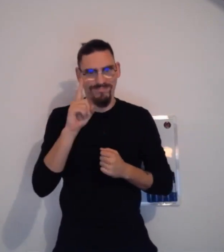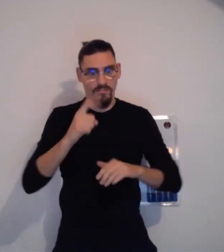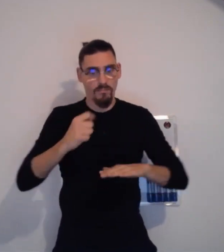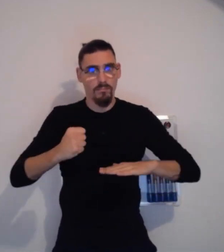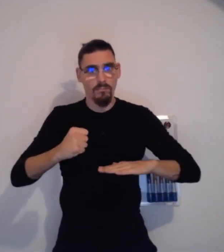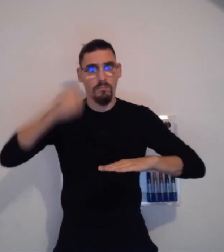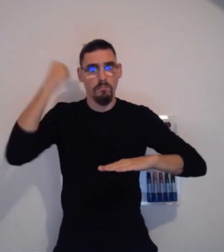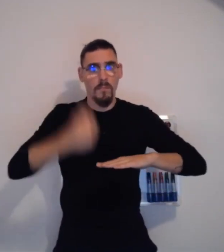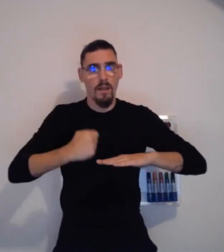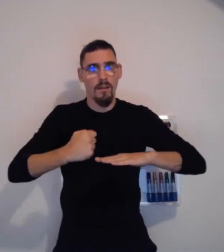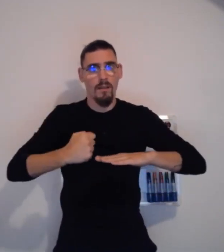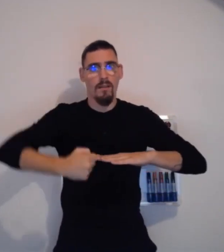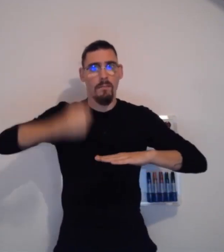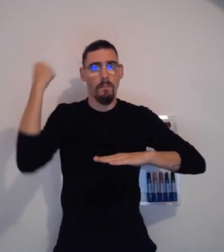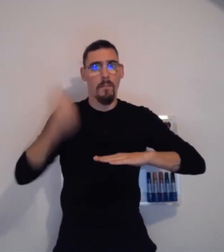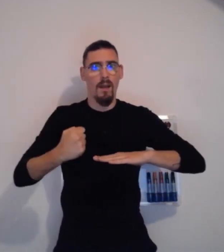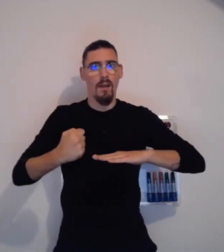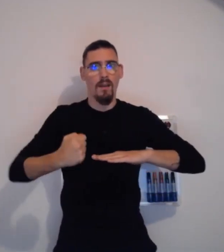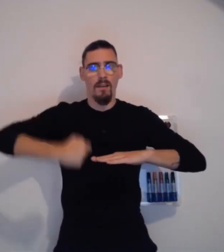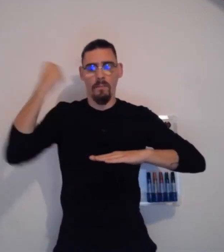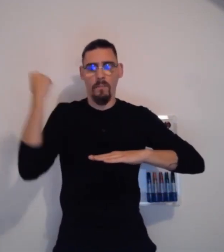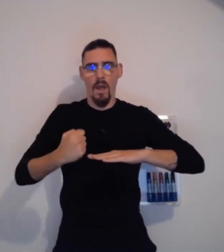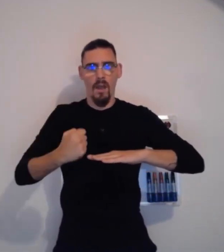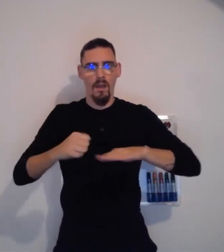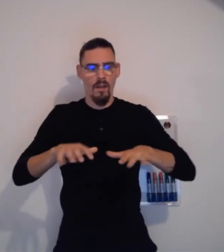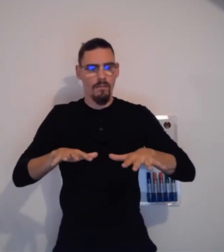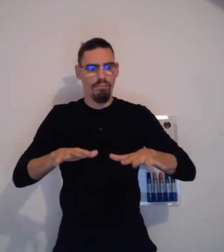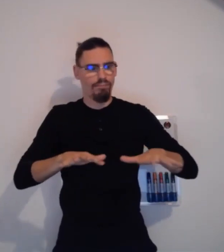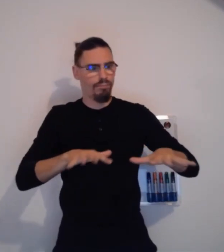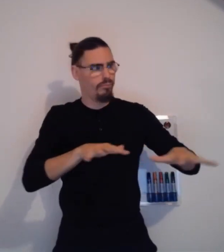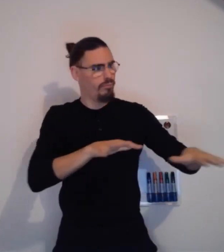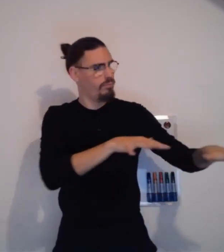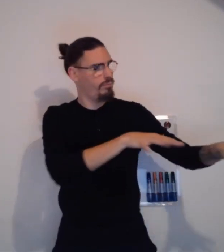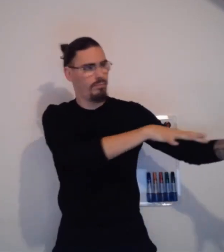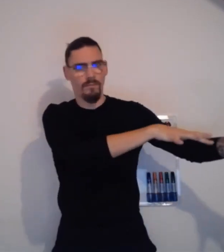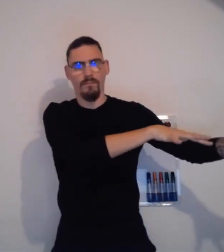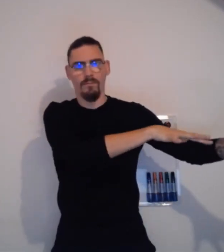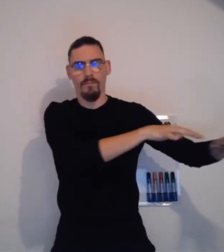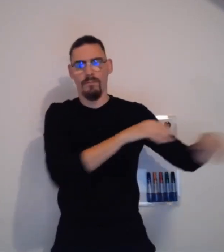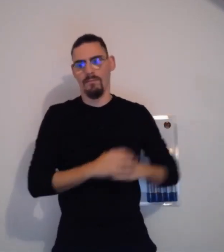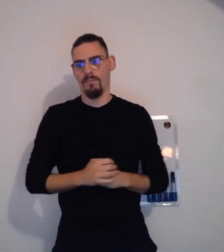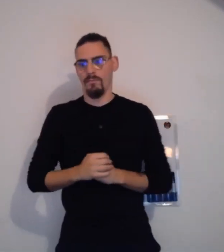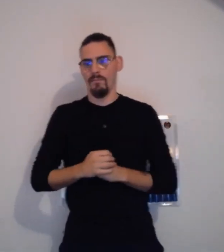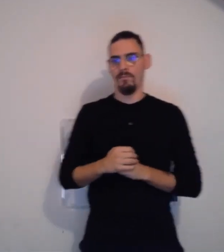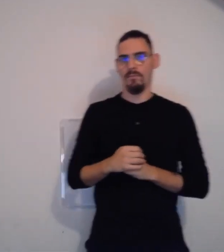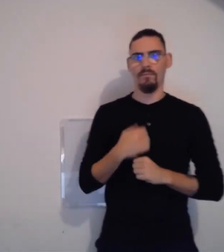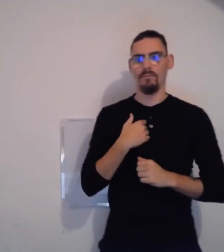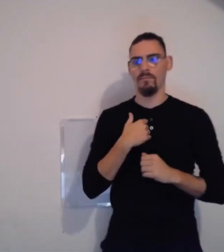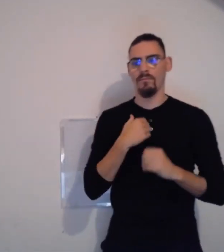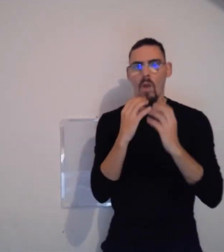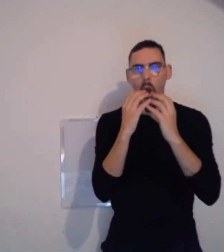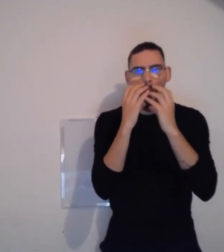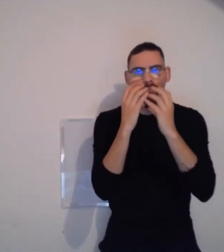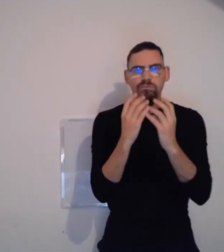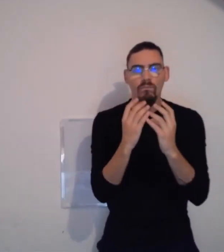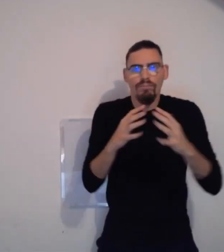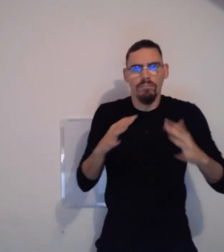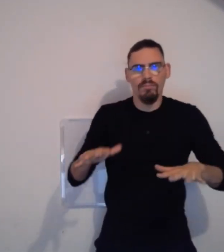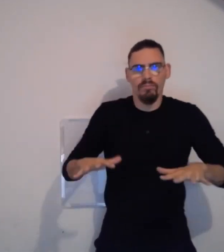Eh bien, j'ai encore une autre solution. Il suffit de taper sur la table. Voilà. À gros coup de poing, ça fait vibrer la table, et